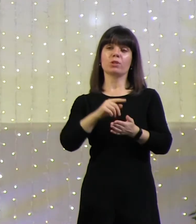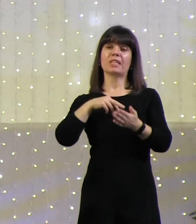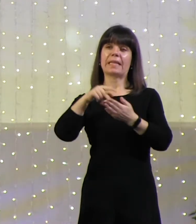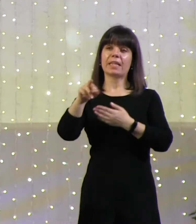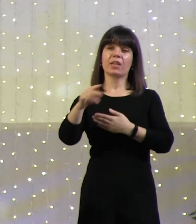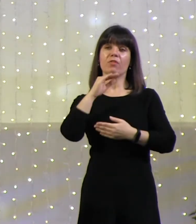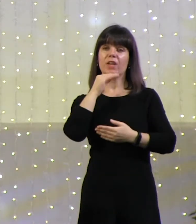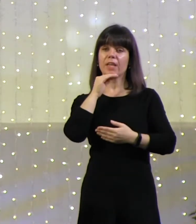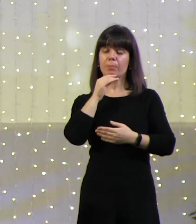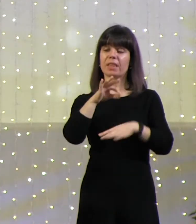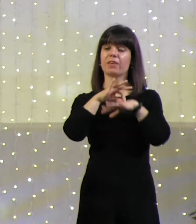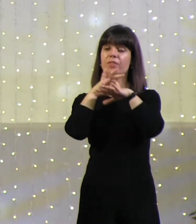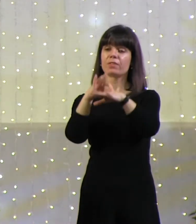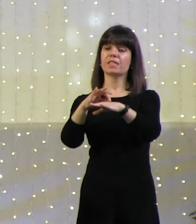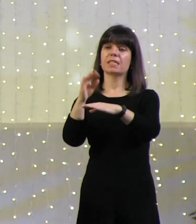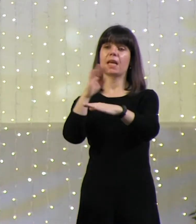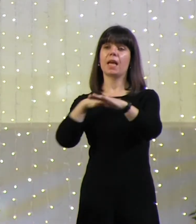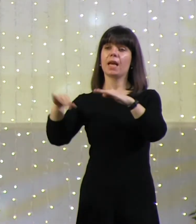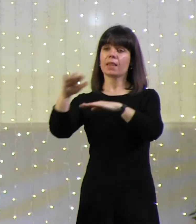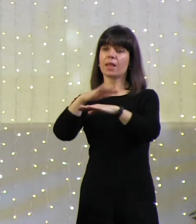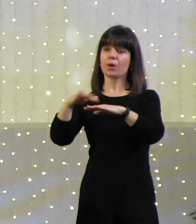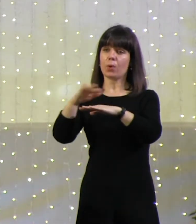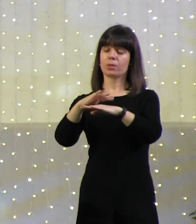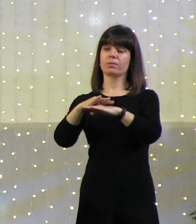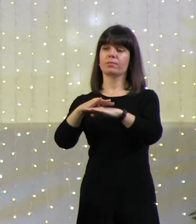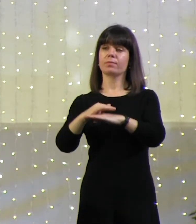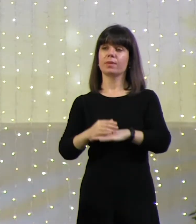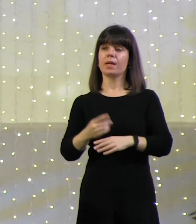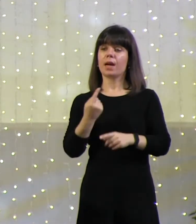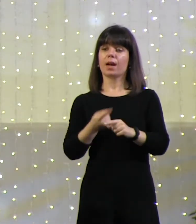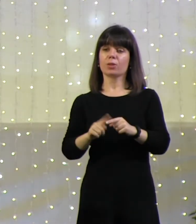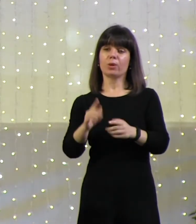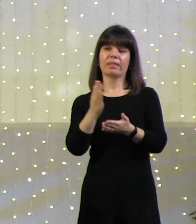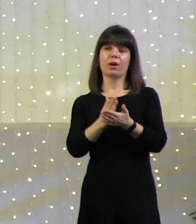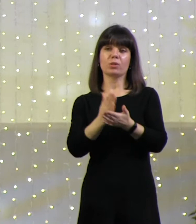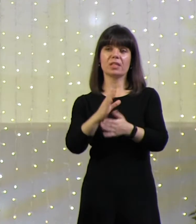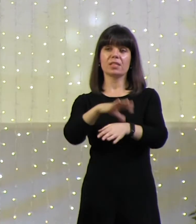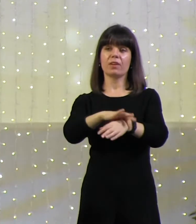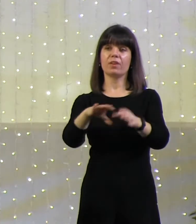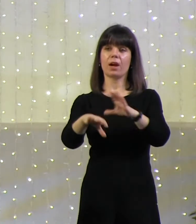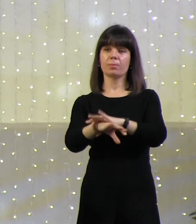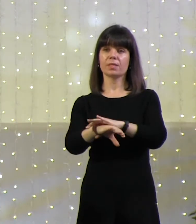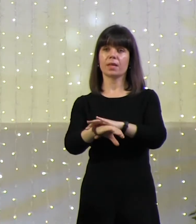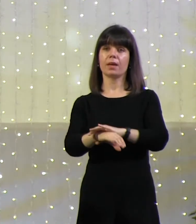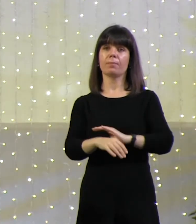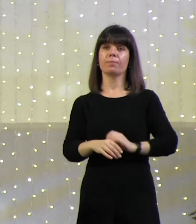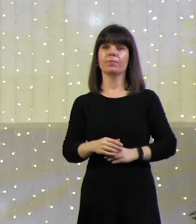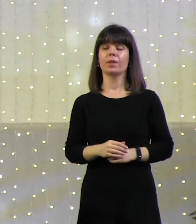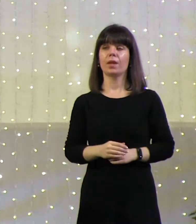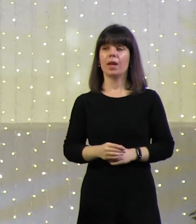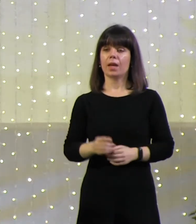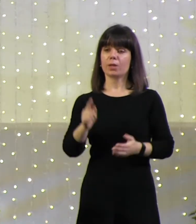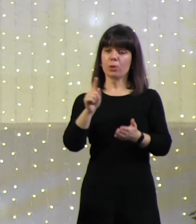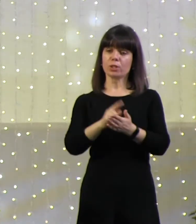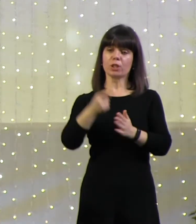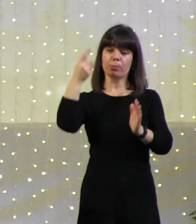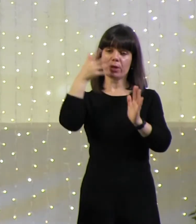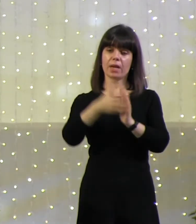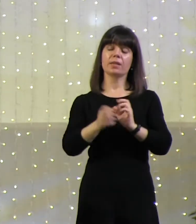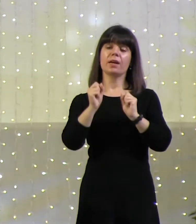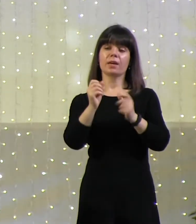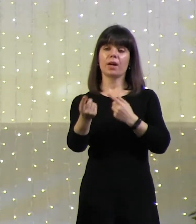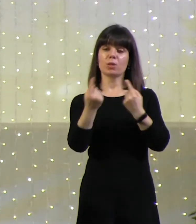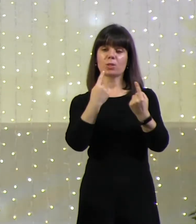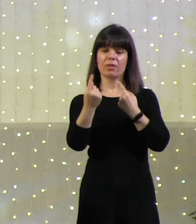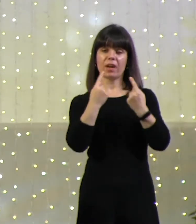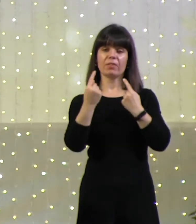который уже сотни лет в рабстве. А еще он должен понять, как разговаривать со старейшинами, которые будут сомневаться,